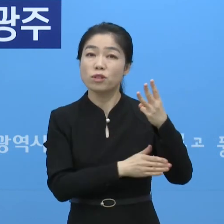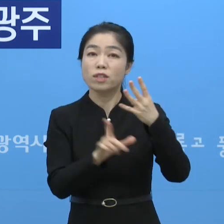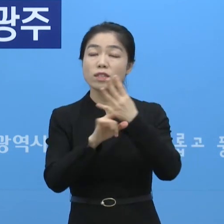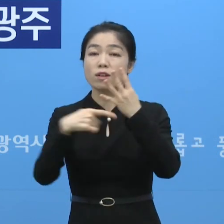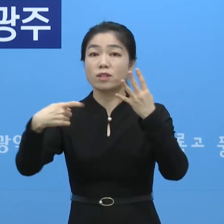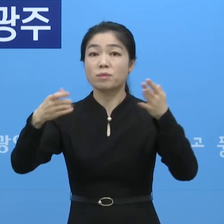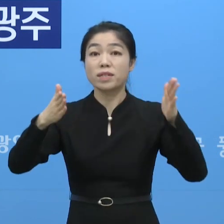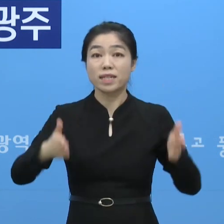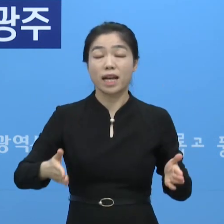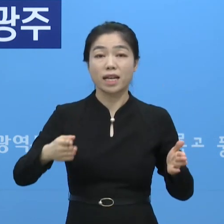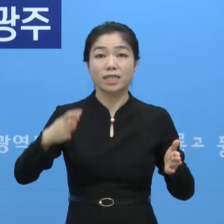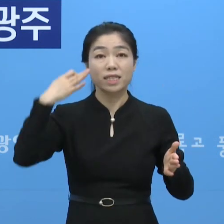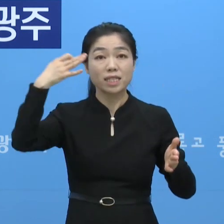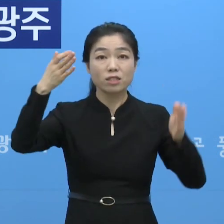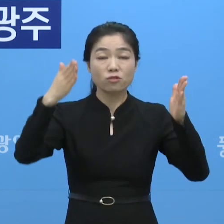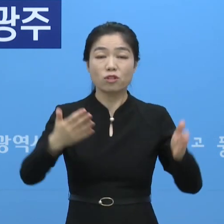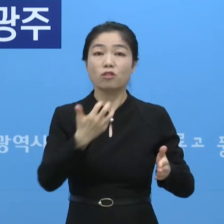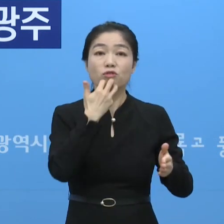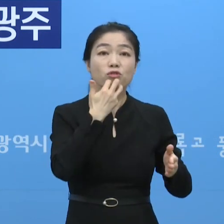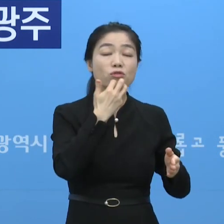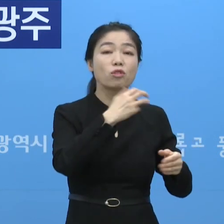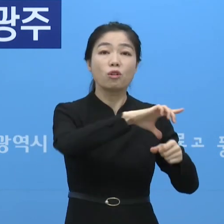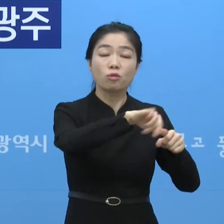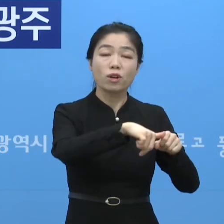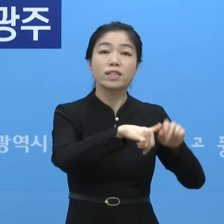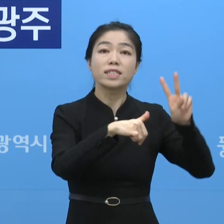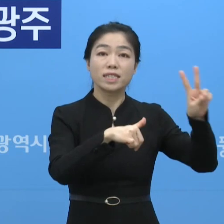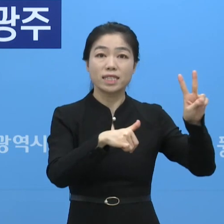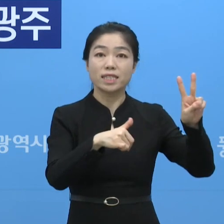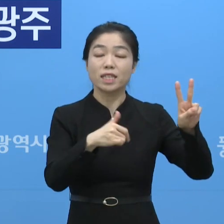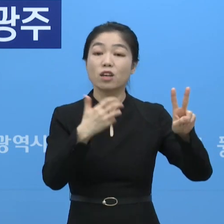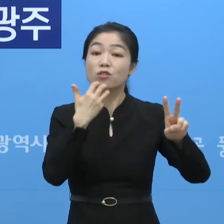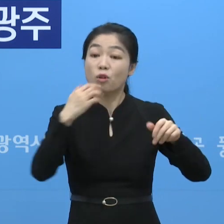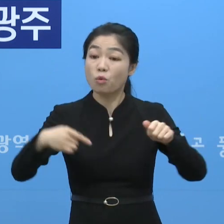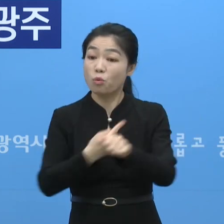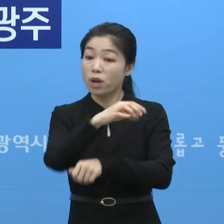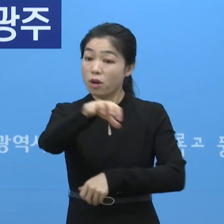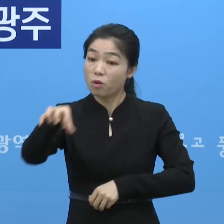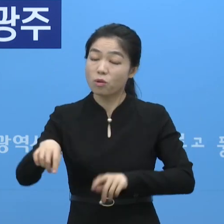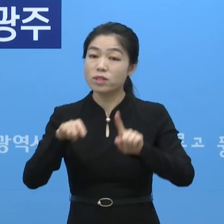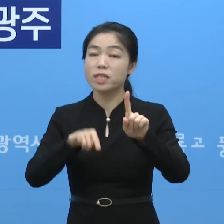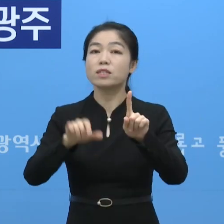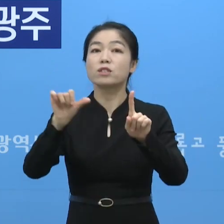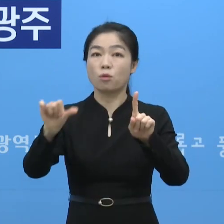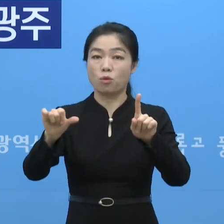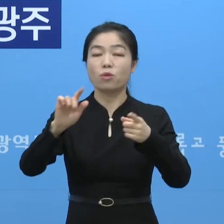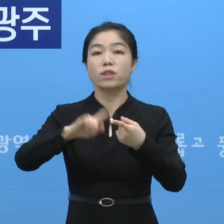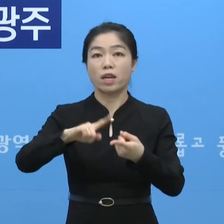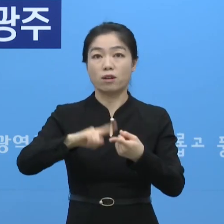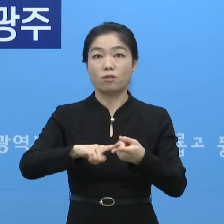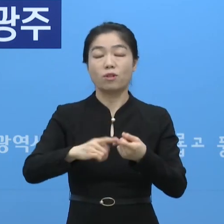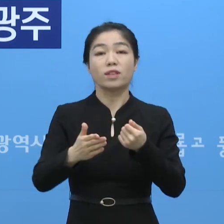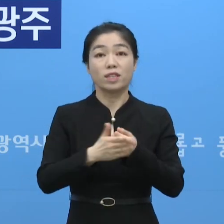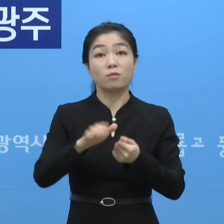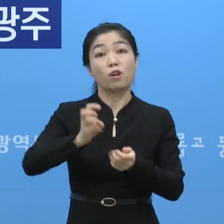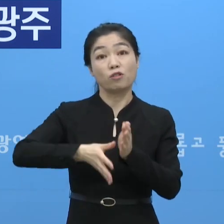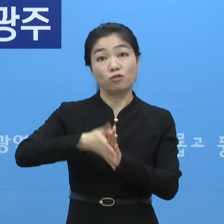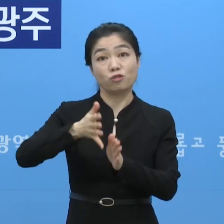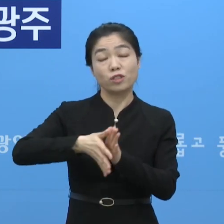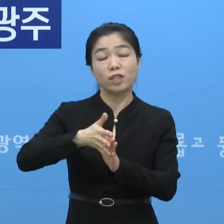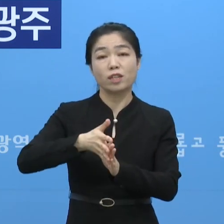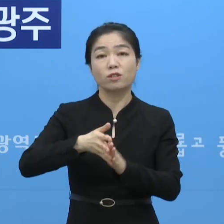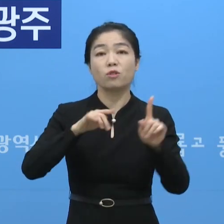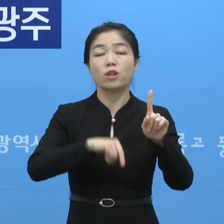11일까지 2주간 수도권은 2단계, 비수도권은 1.5단계를 유지합니다. 이에 따라서 우리 시도 1